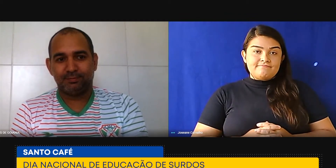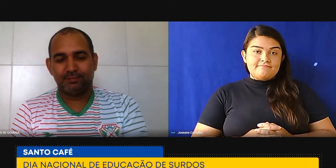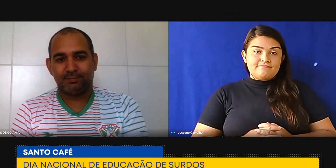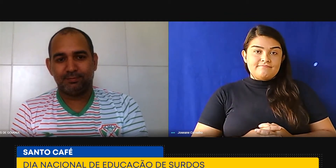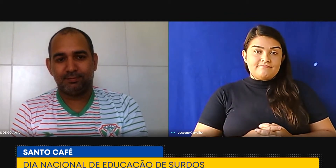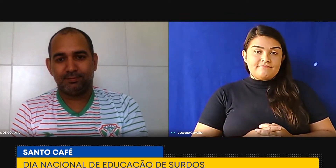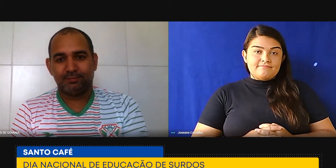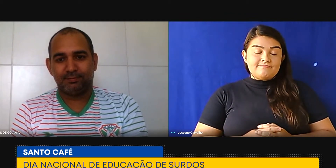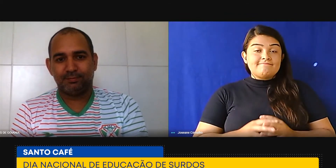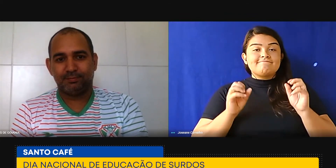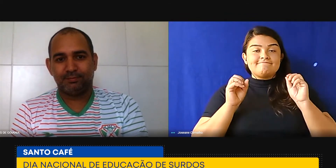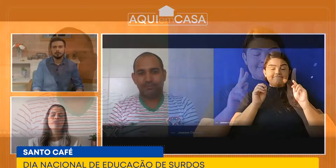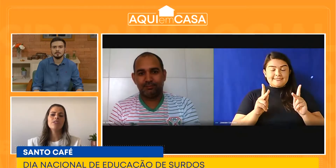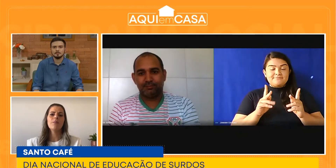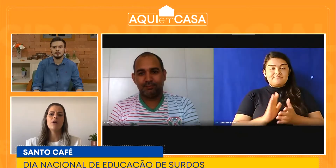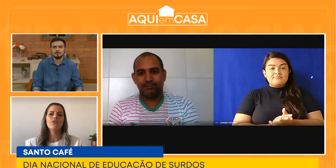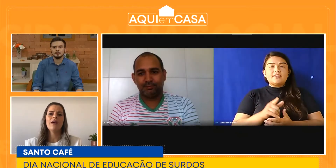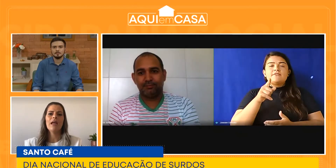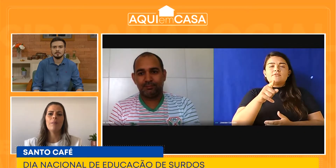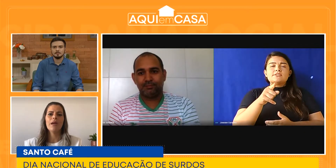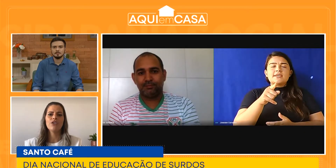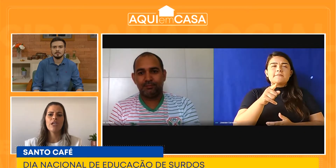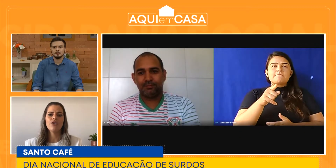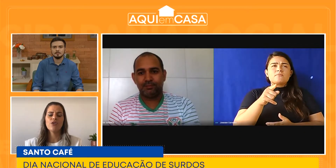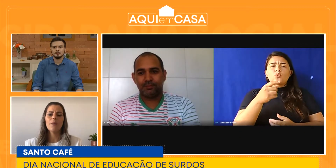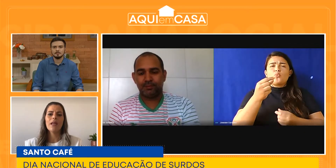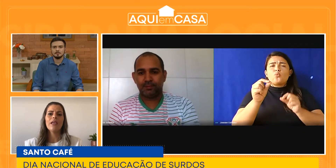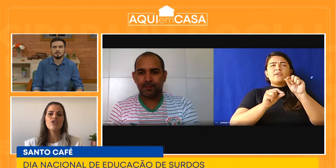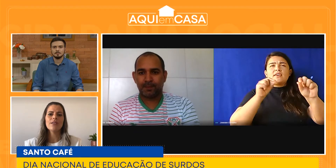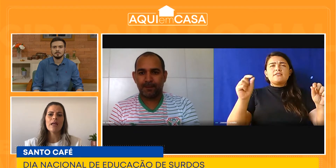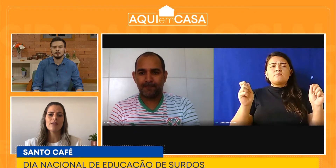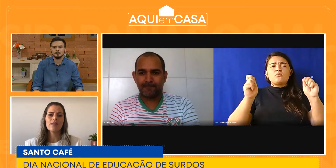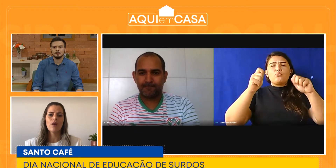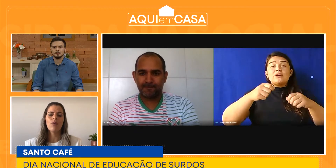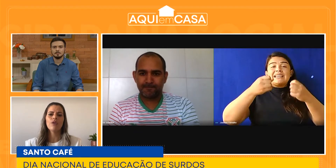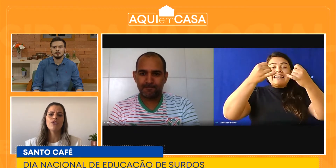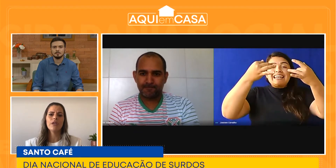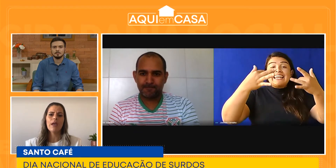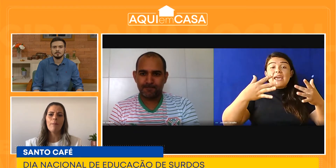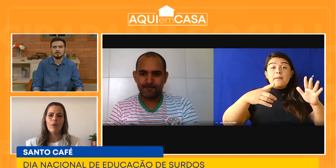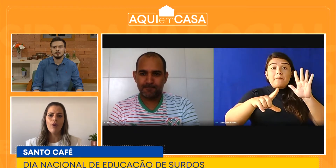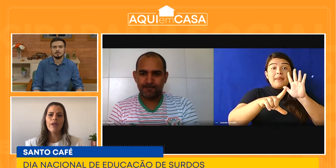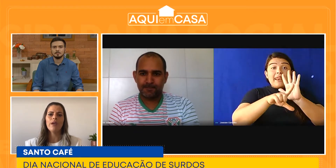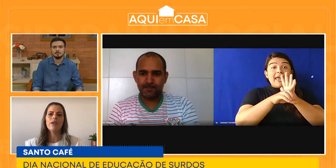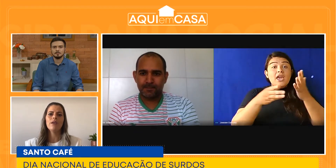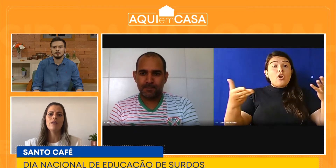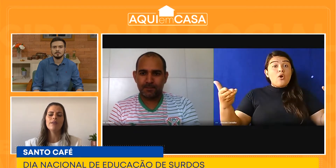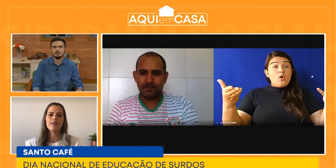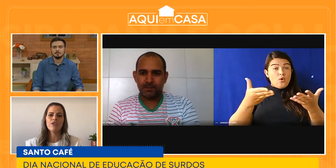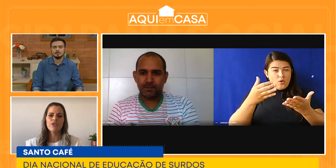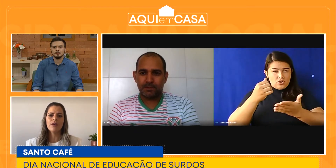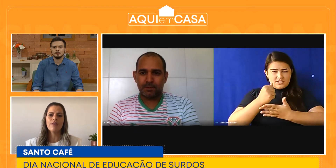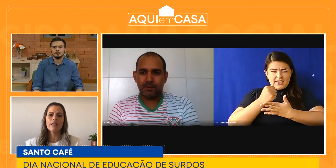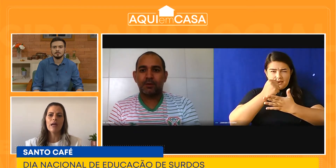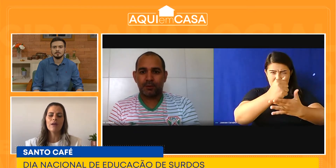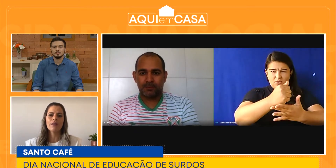Certo. Leonardo, o que você pode falar para a gente sobre a legislação hoje que apoia e que incentiva, é claro, né?